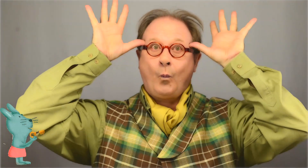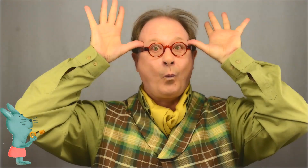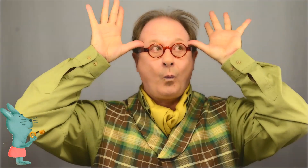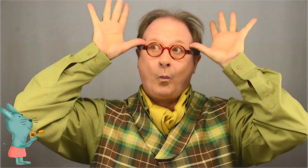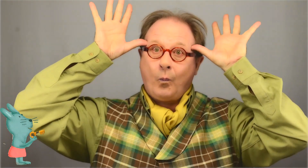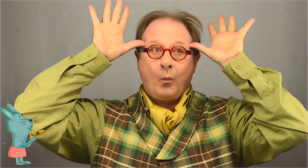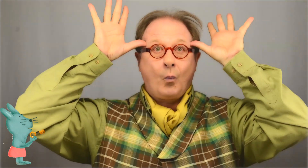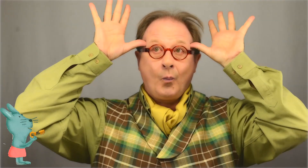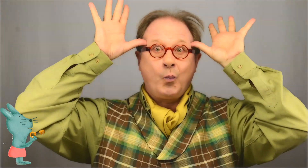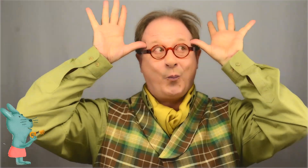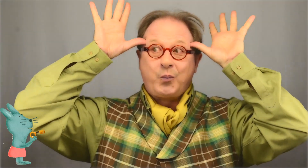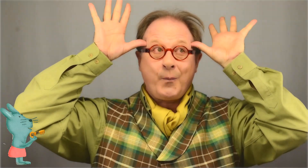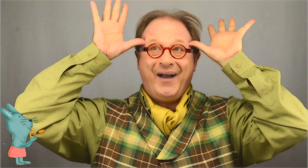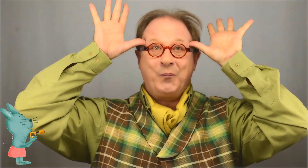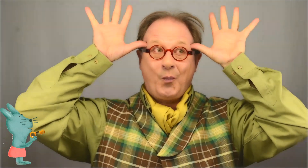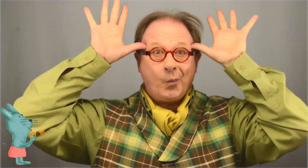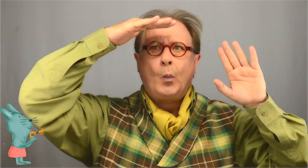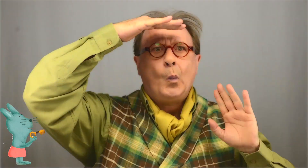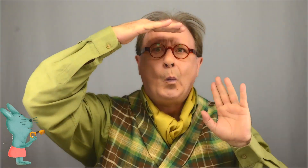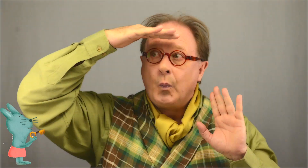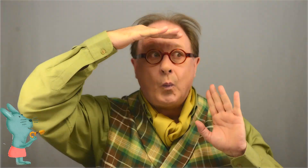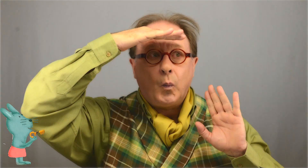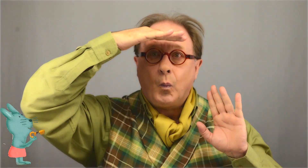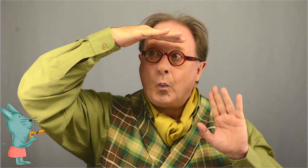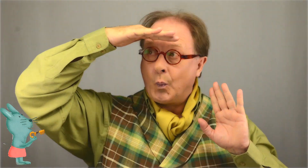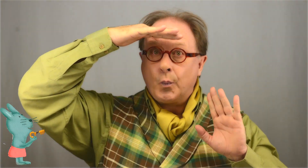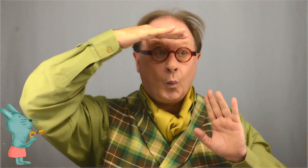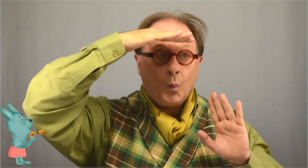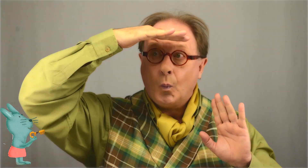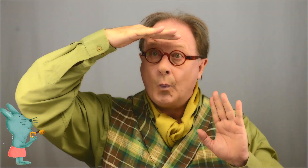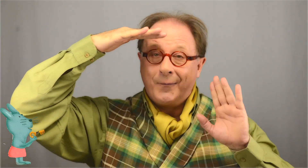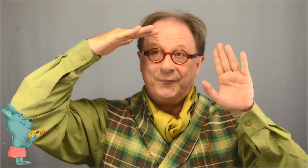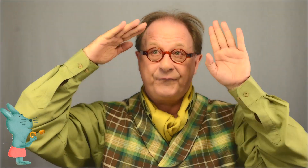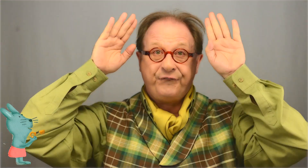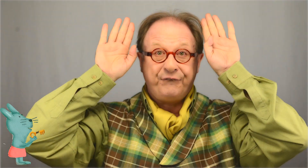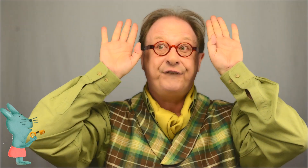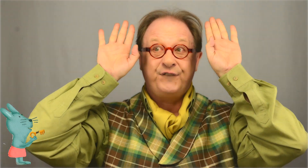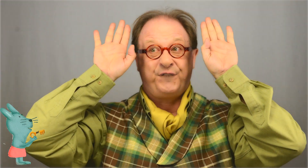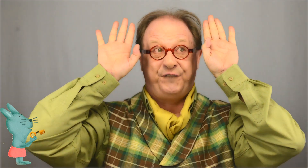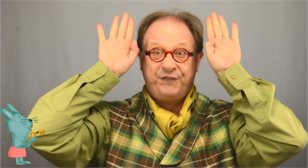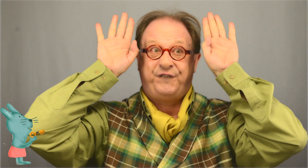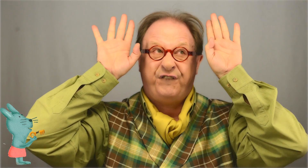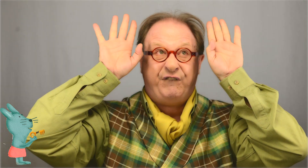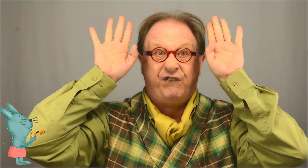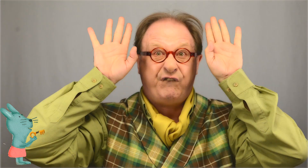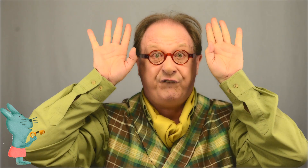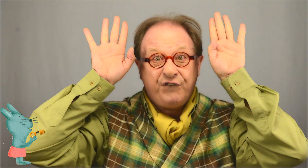Dans sa maison, un grand cerf, regardé par la fenêtre Un lapin venir vers lui et